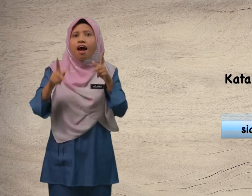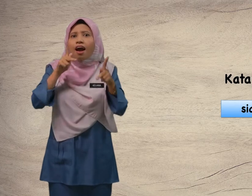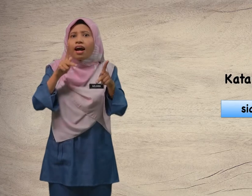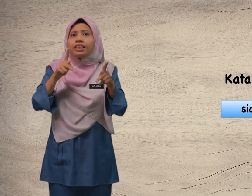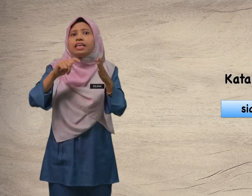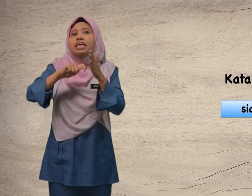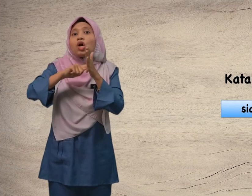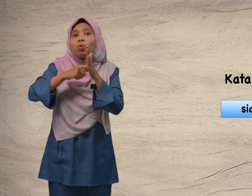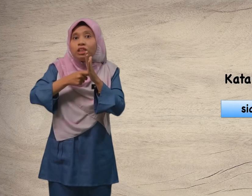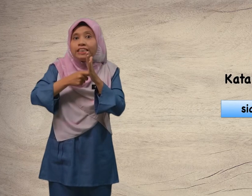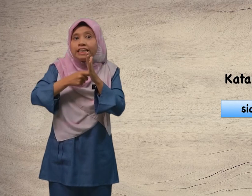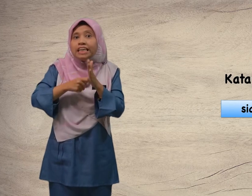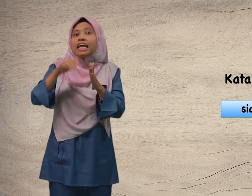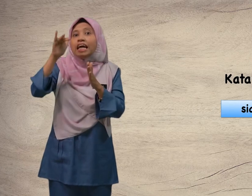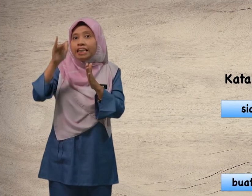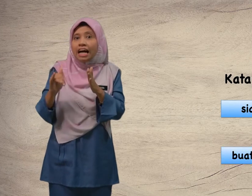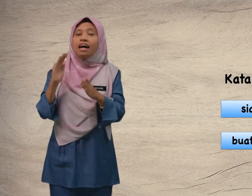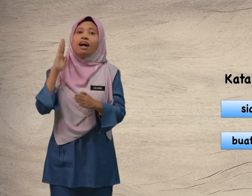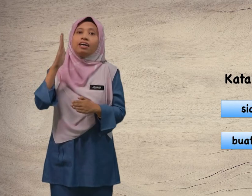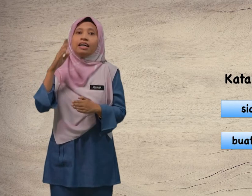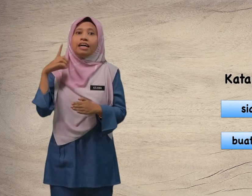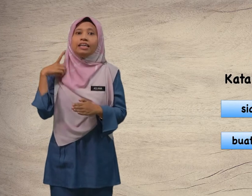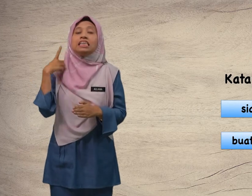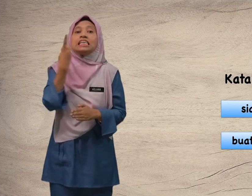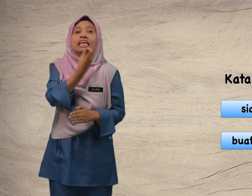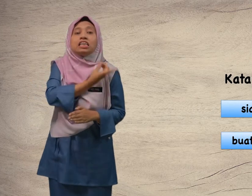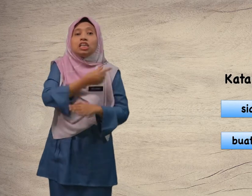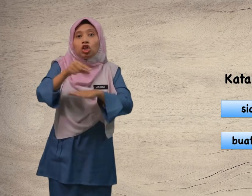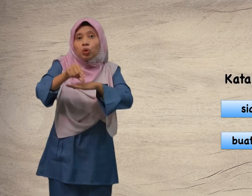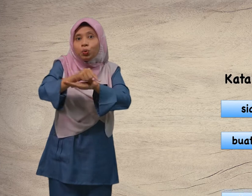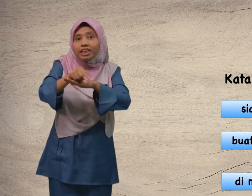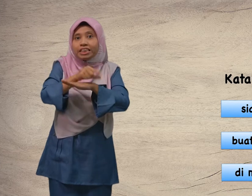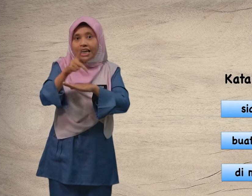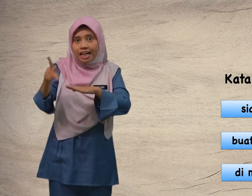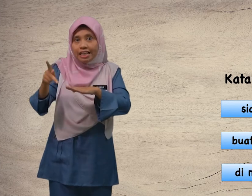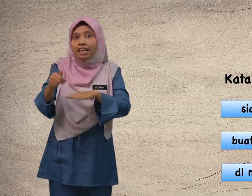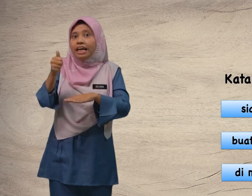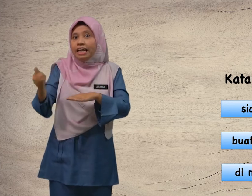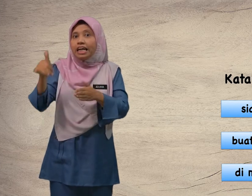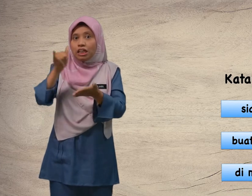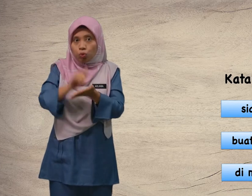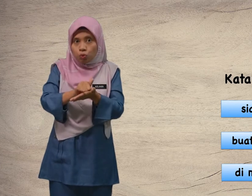Kata kunci yang akan kita gunakan iaitu